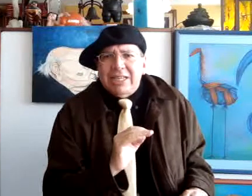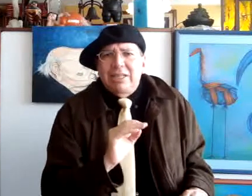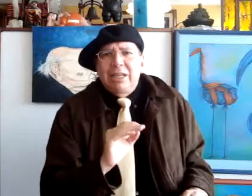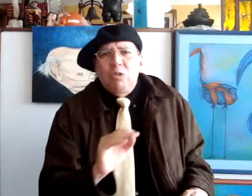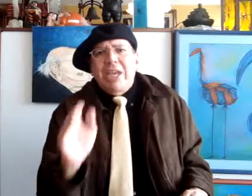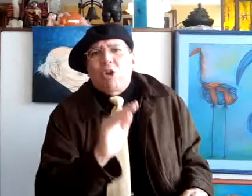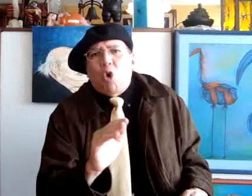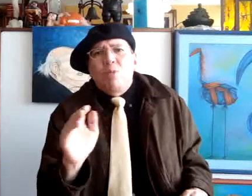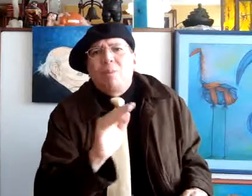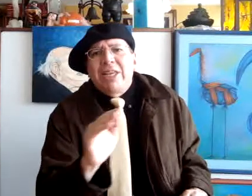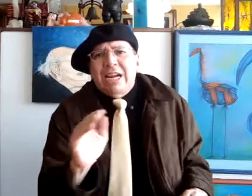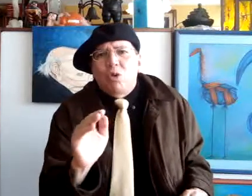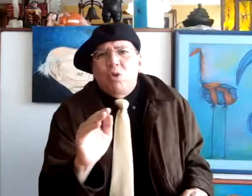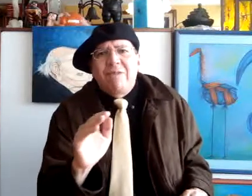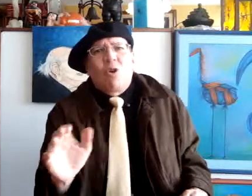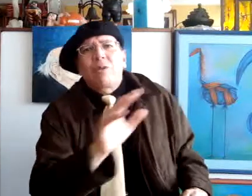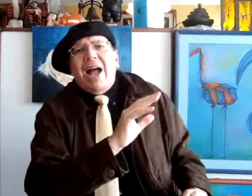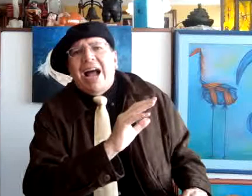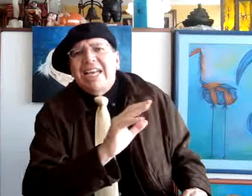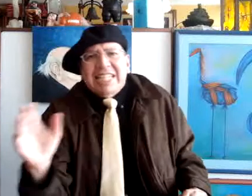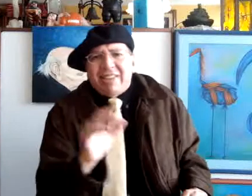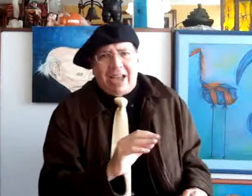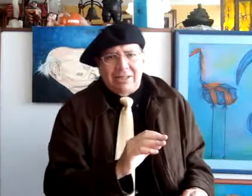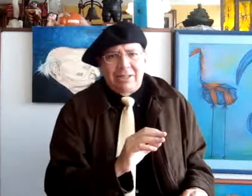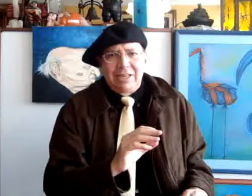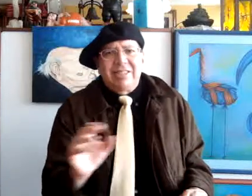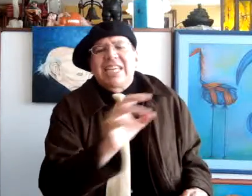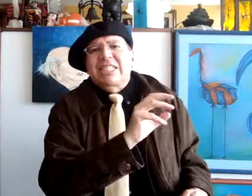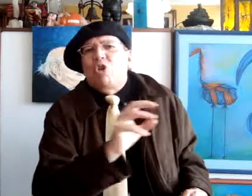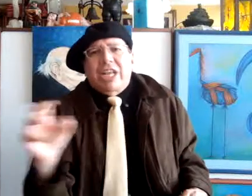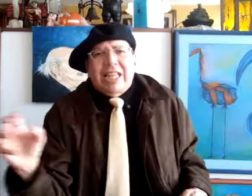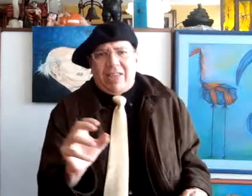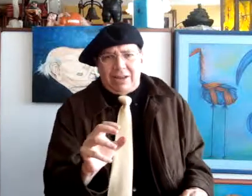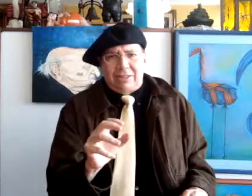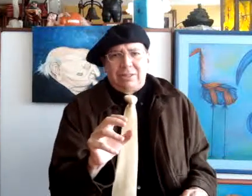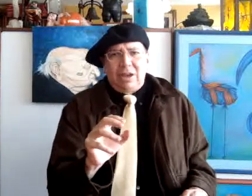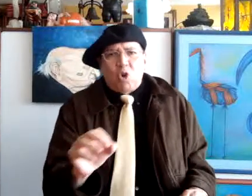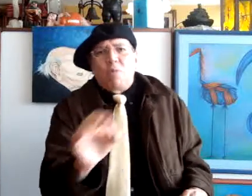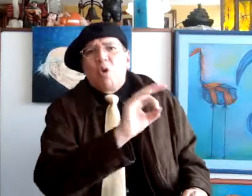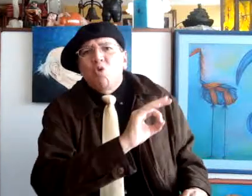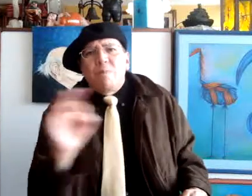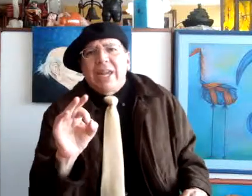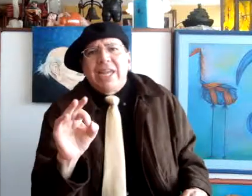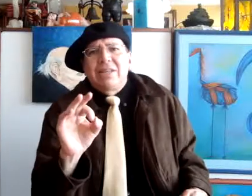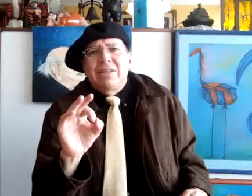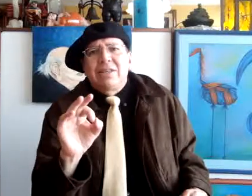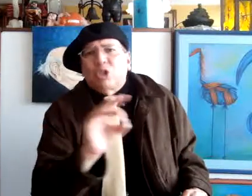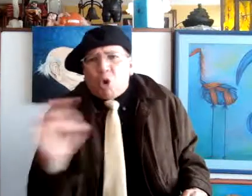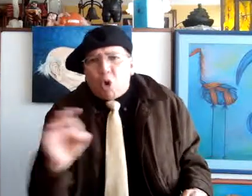no hay como mirarlo en forma aislada, desconectada, como a un hombre solo,